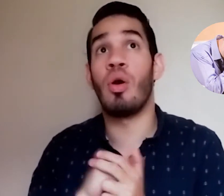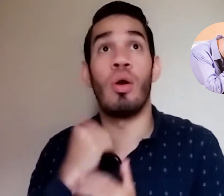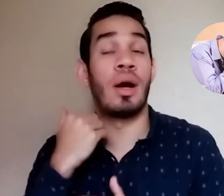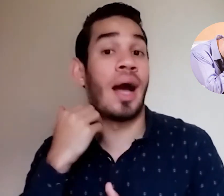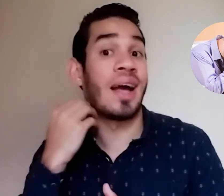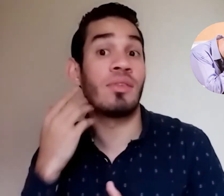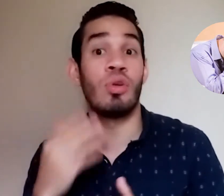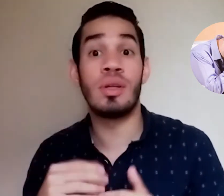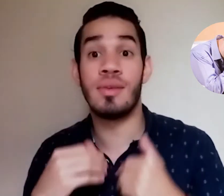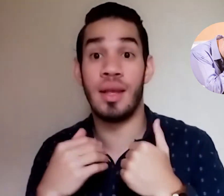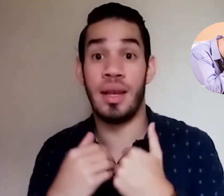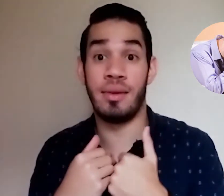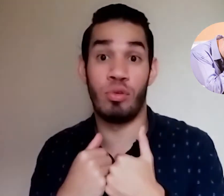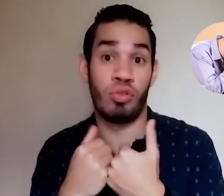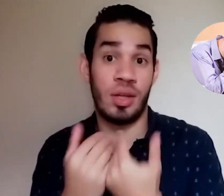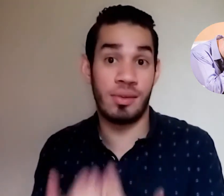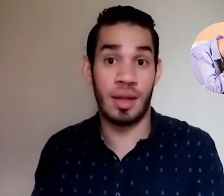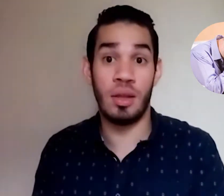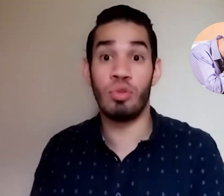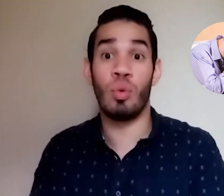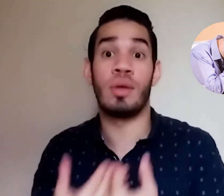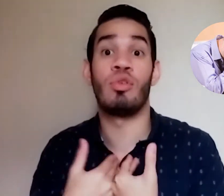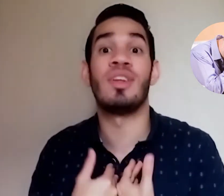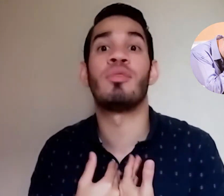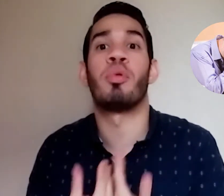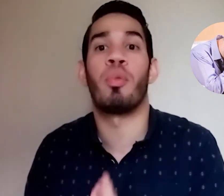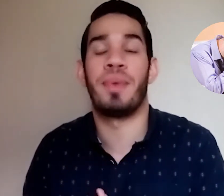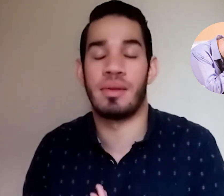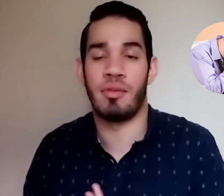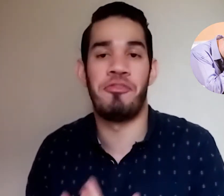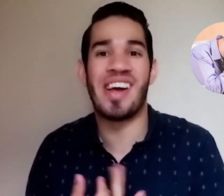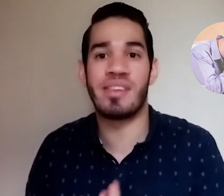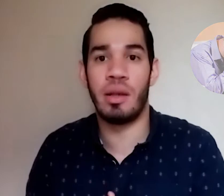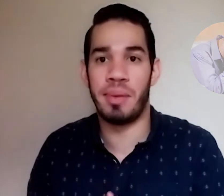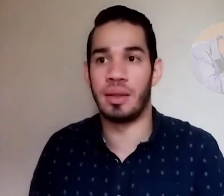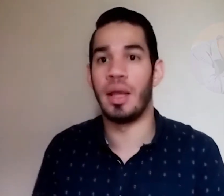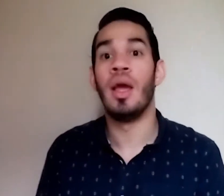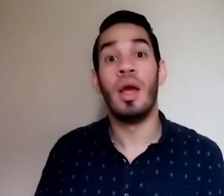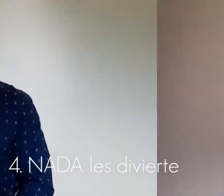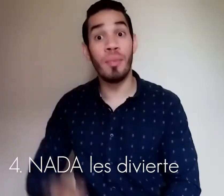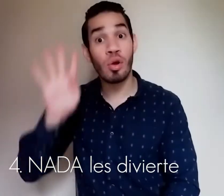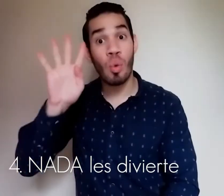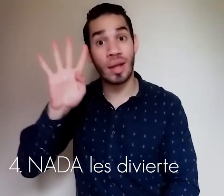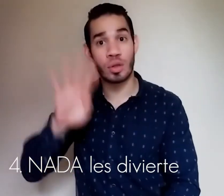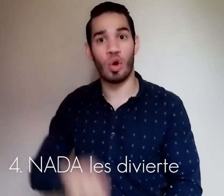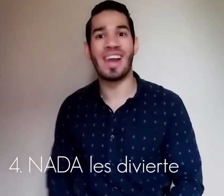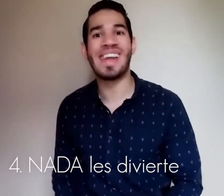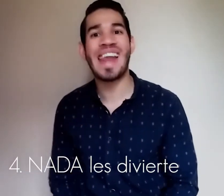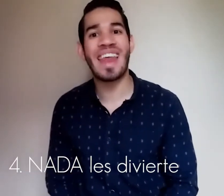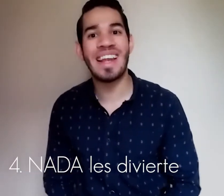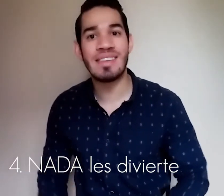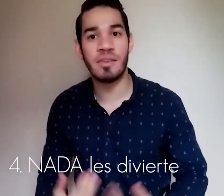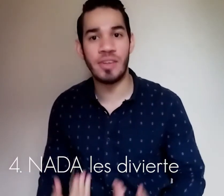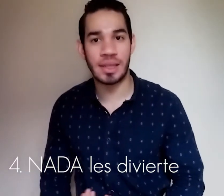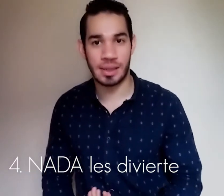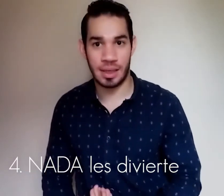con acciones de sus seres queridos o acciones propias fácilmente número 4 nada les divierte